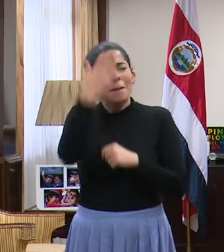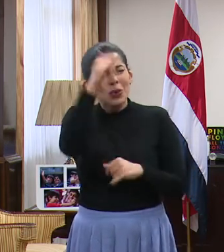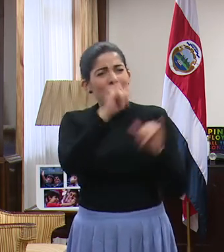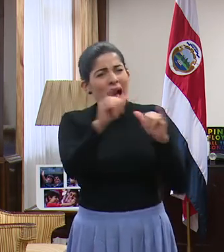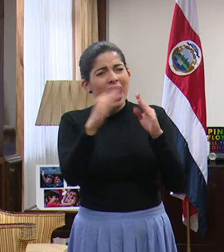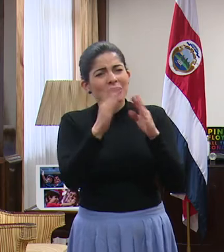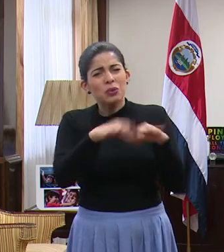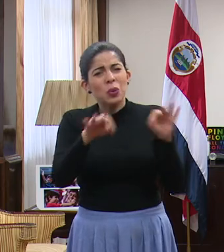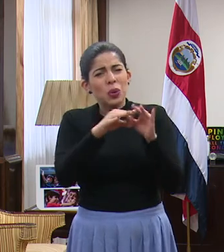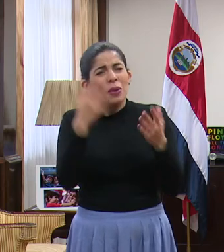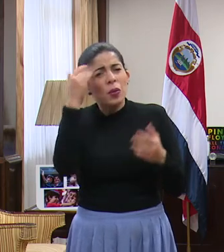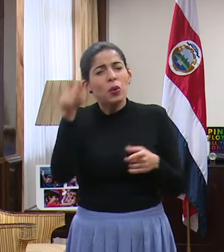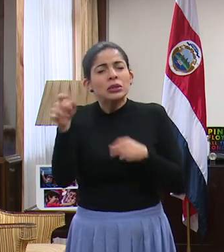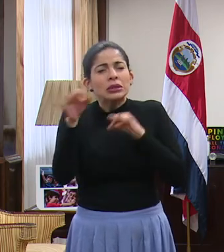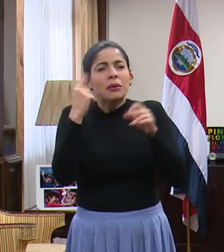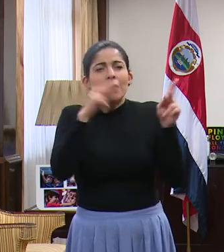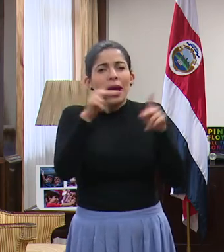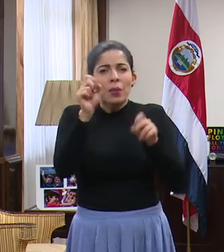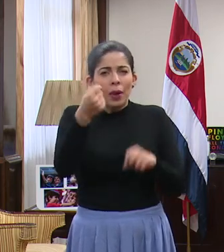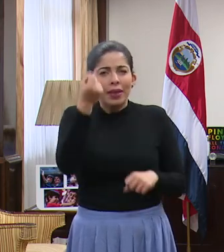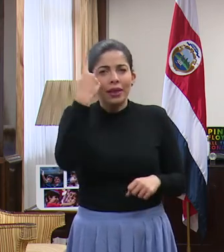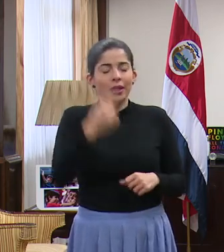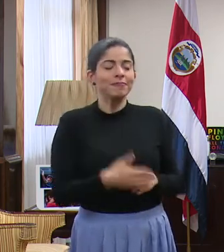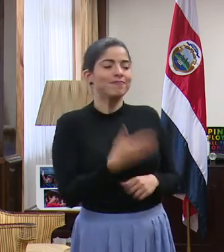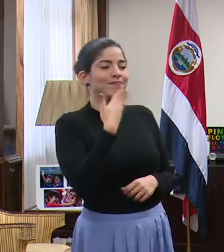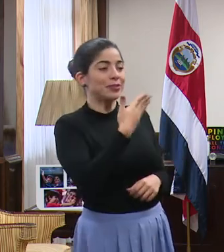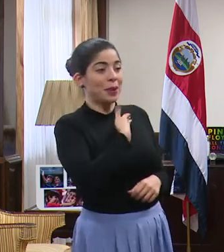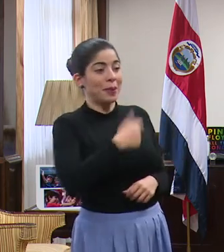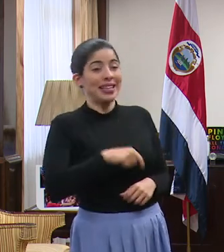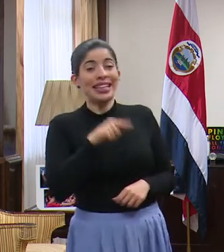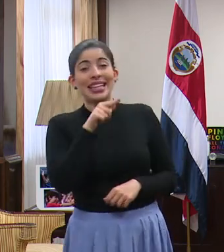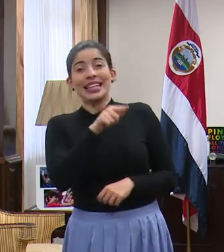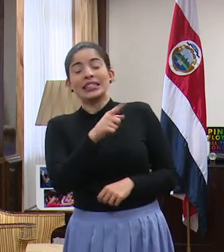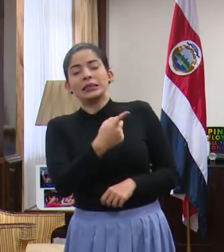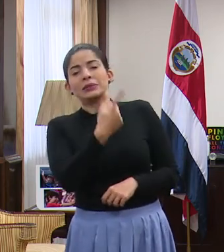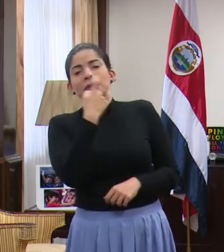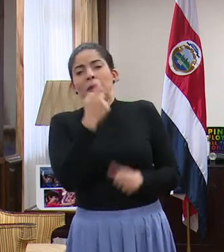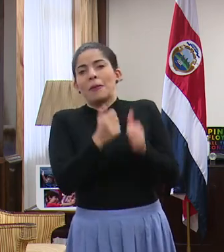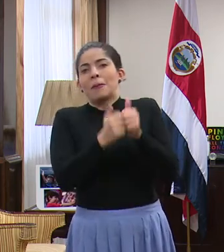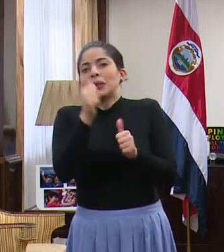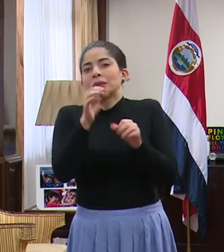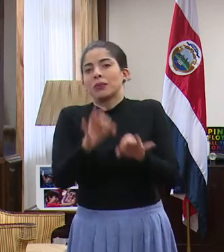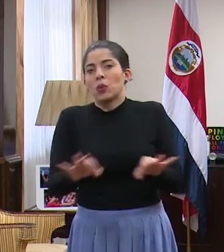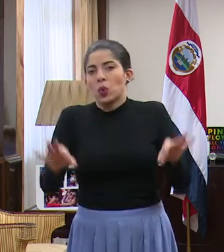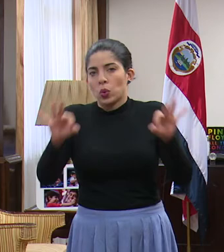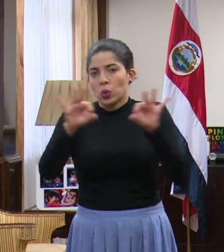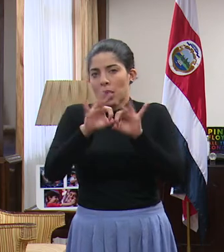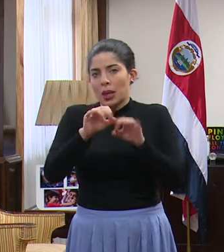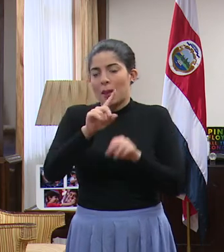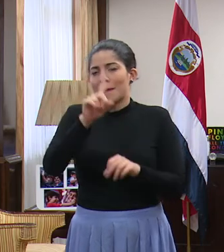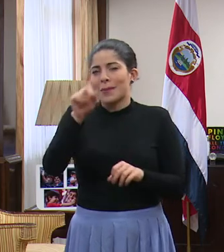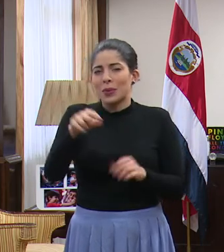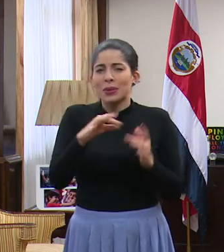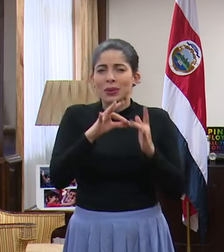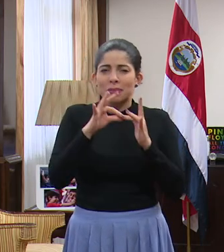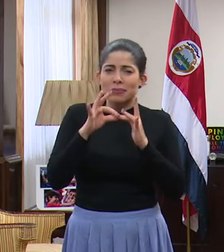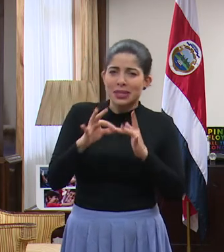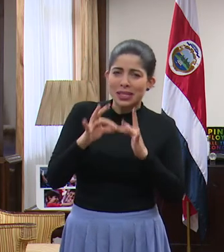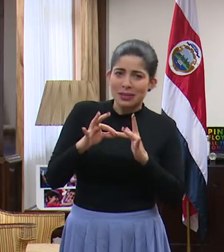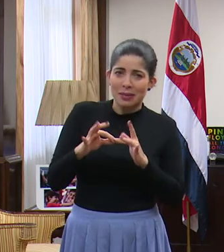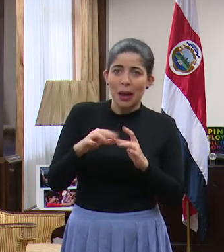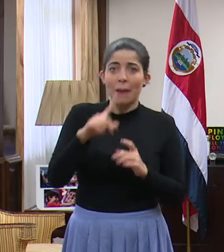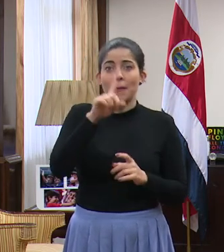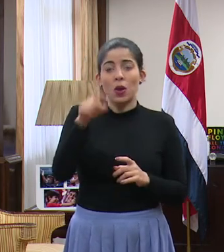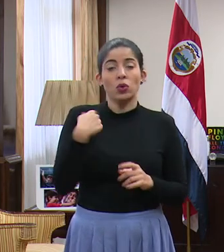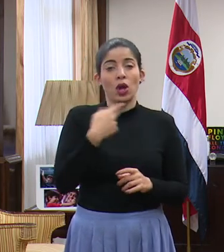importante que la gente entienda eso? Gracias señor presidente, es la pregunta más importante, la pregunta más esencial y la